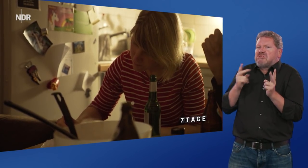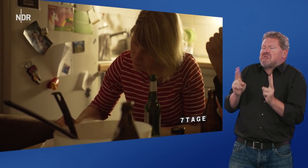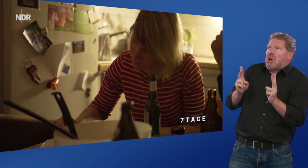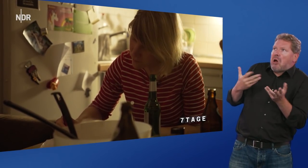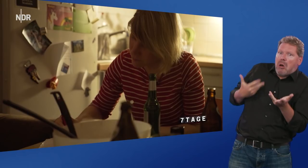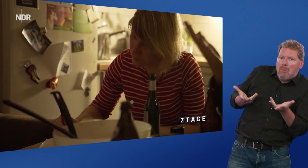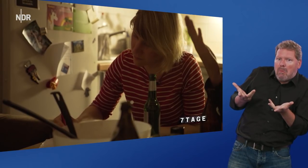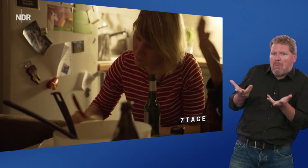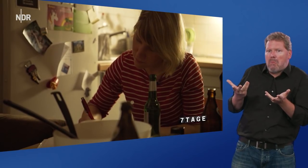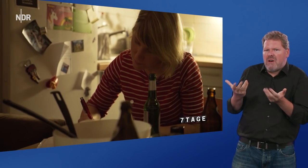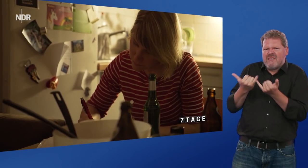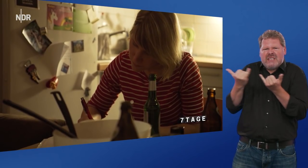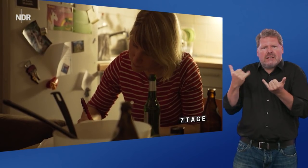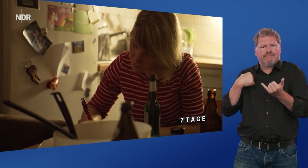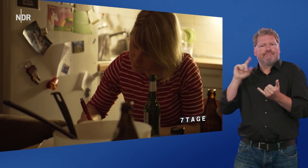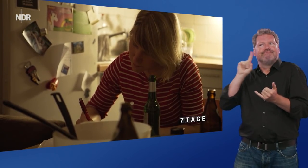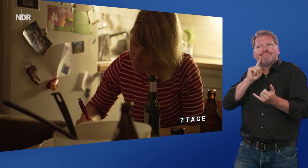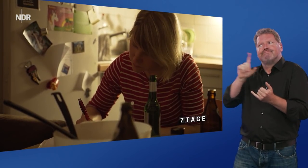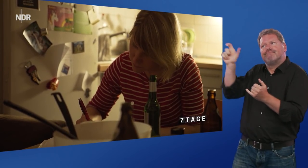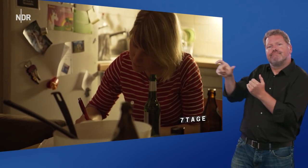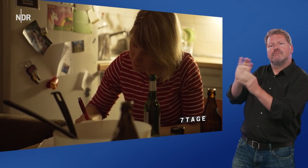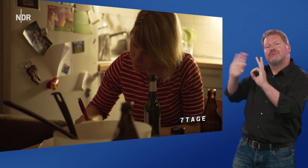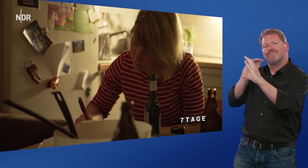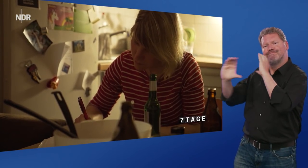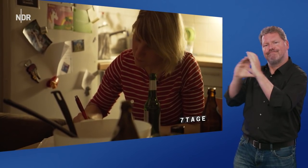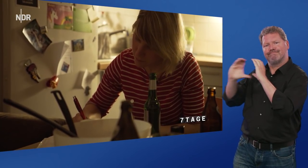auch so, dass ich nicht sicher war, wie ich mit gehörlosen Menschen kommunizieren soll.